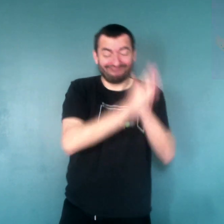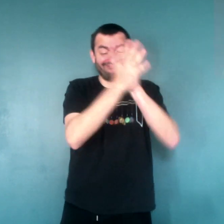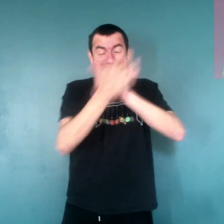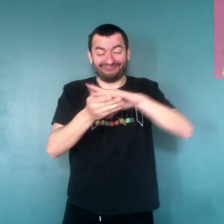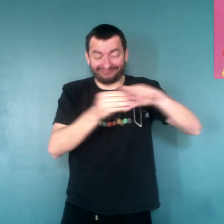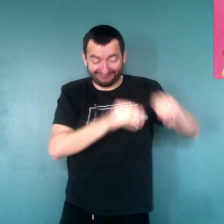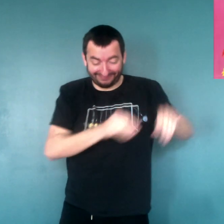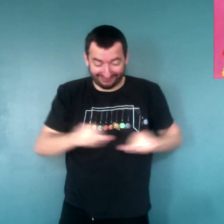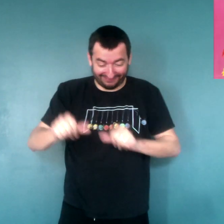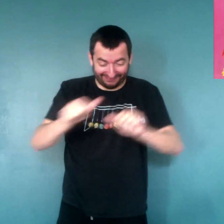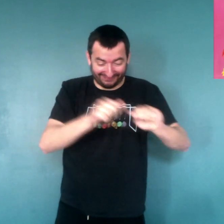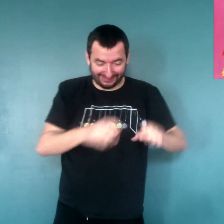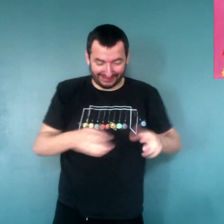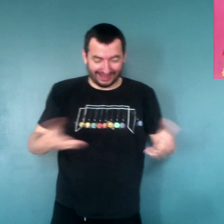Et voilà de la farine.